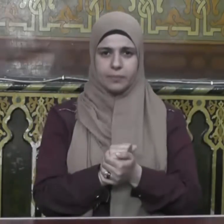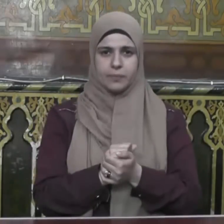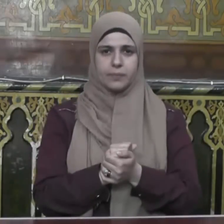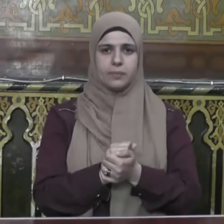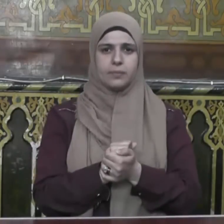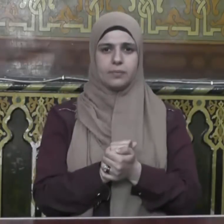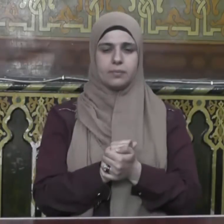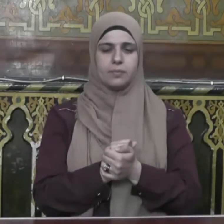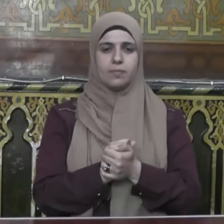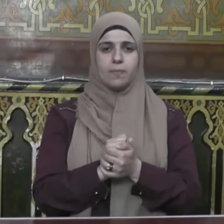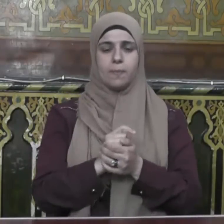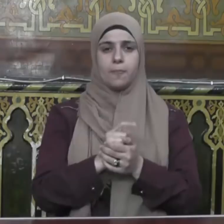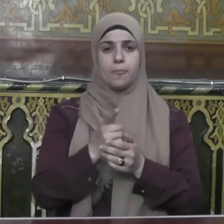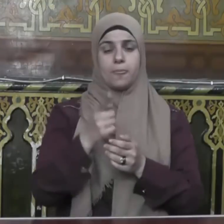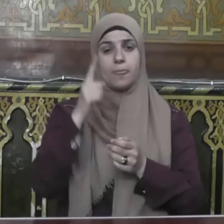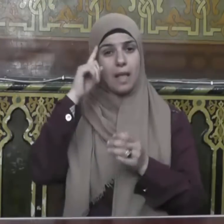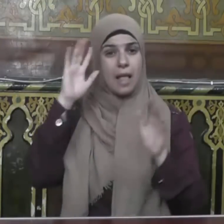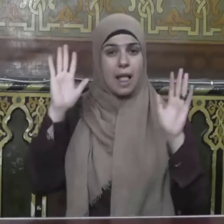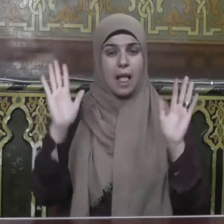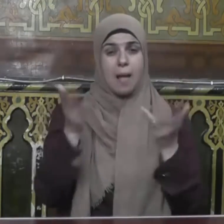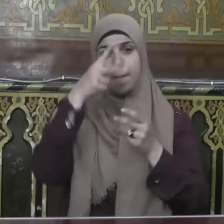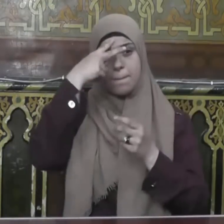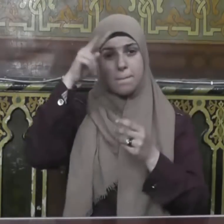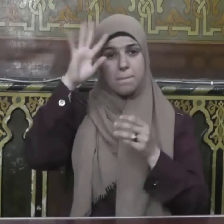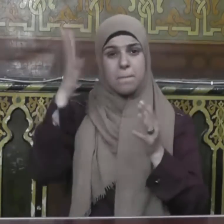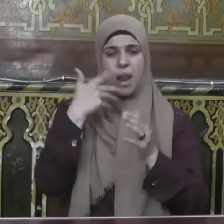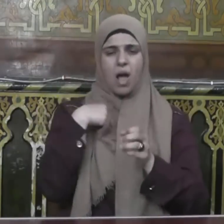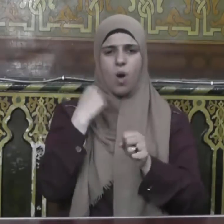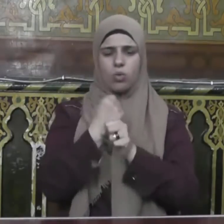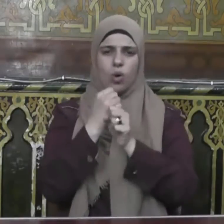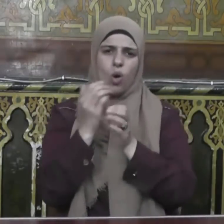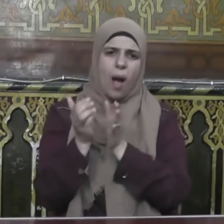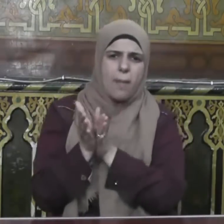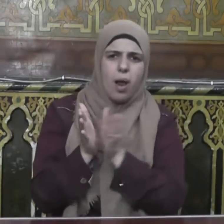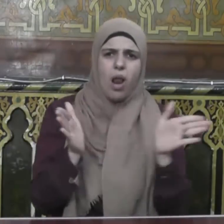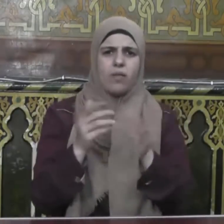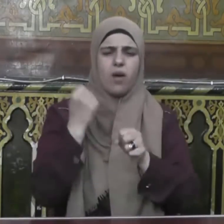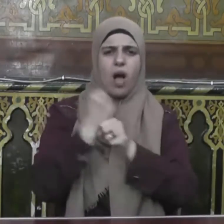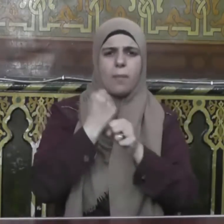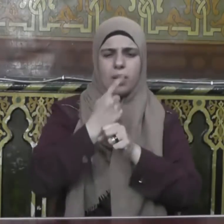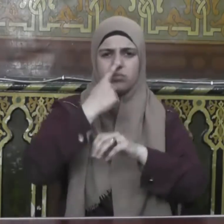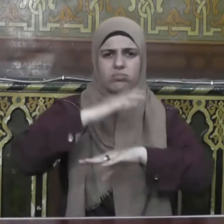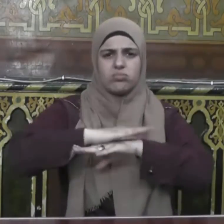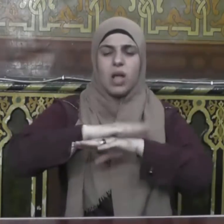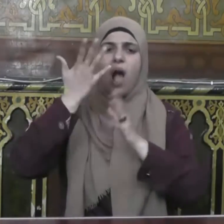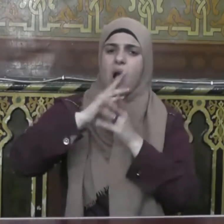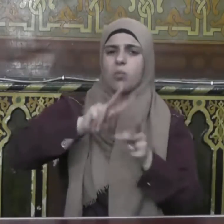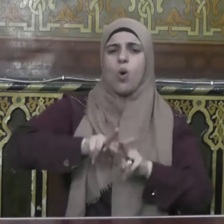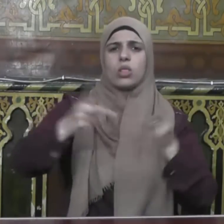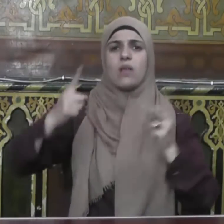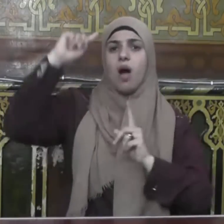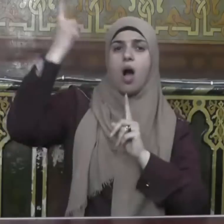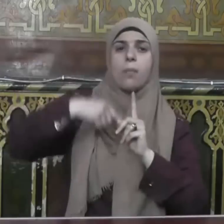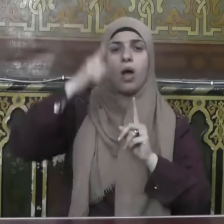أما من انحرف بأخلاقه وتصرفاته عن أوامر الله تعالى ونواهيه